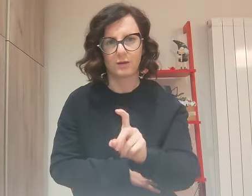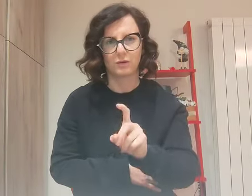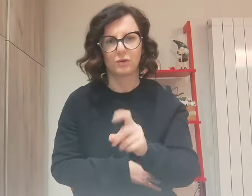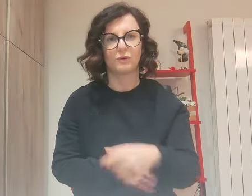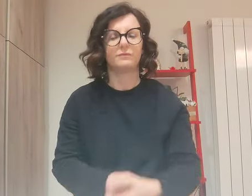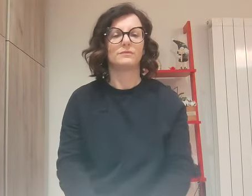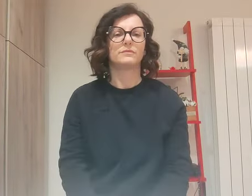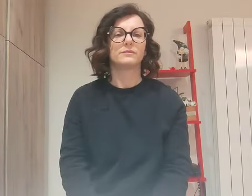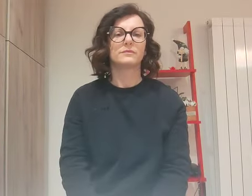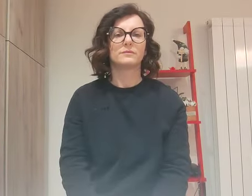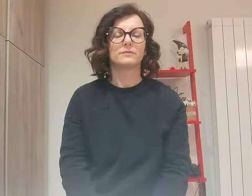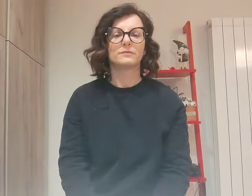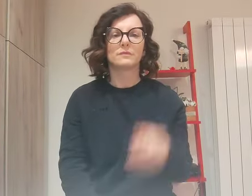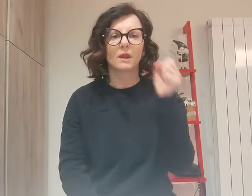Parola del Signore